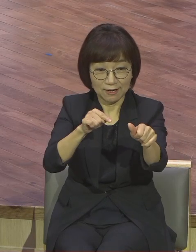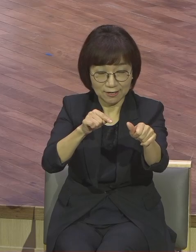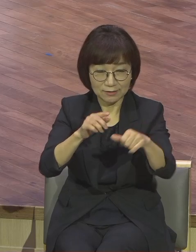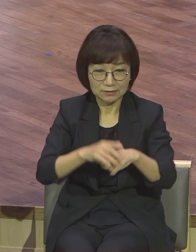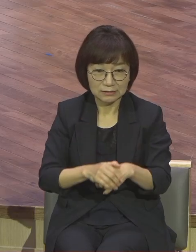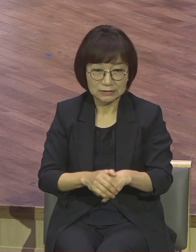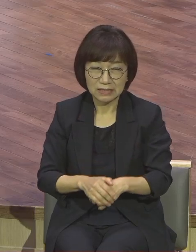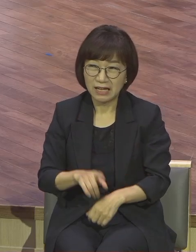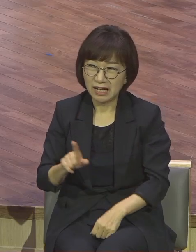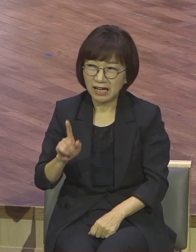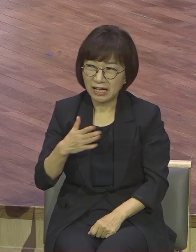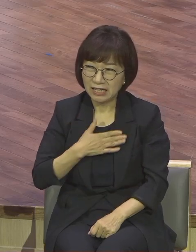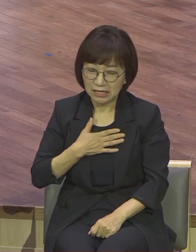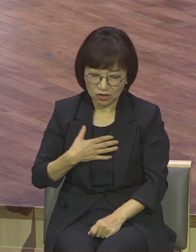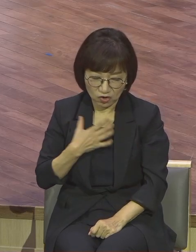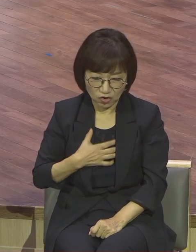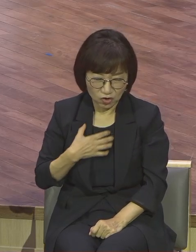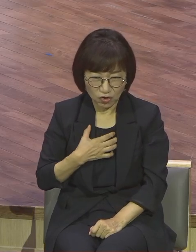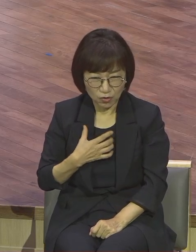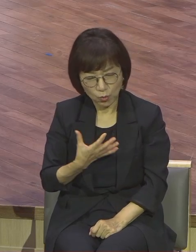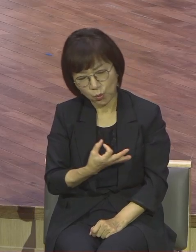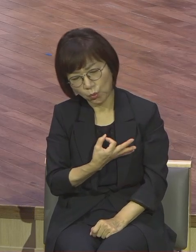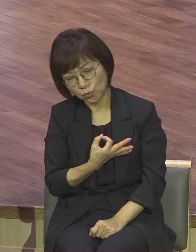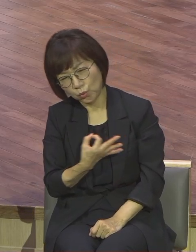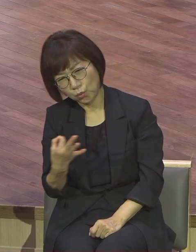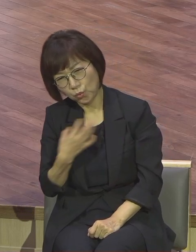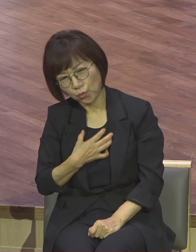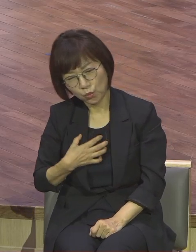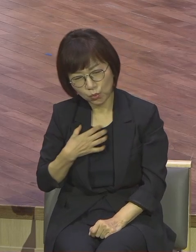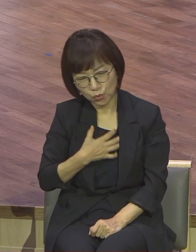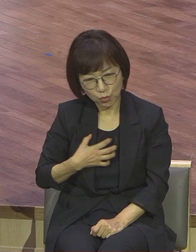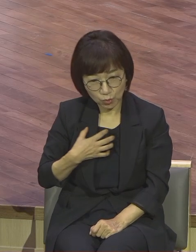딴딴딴 하고 있습니까? 죽을 때까지 그 문제 해결 안 됩니다